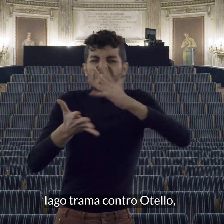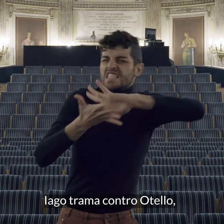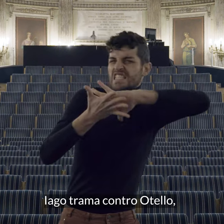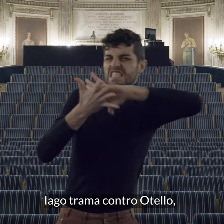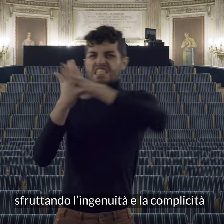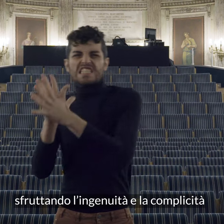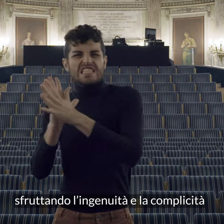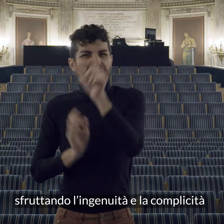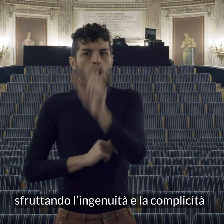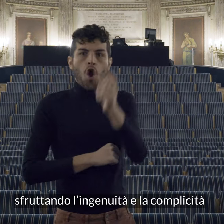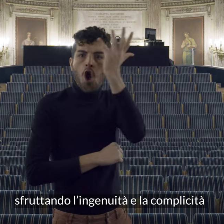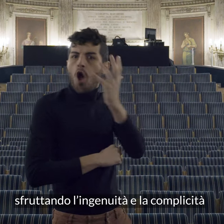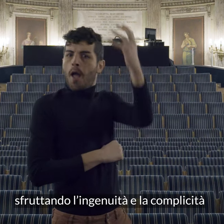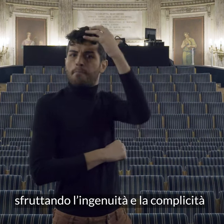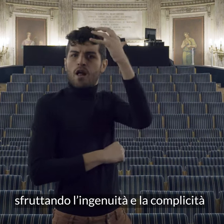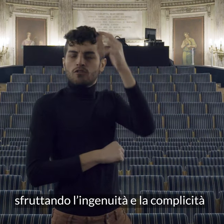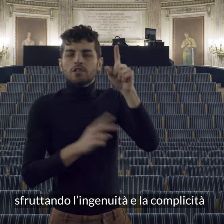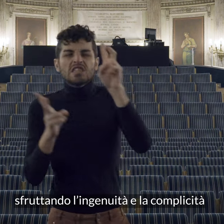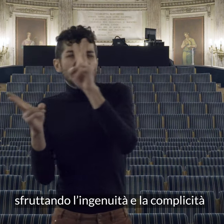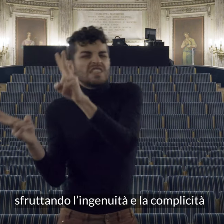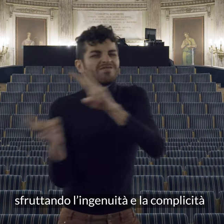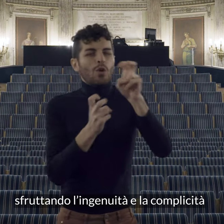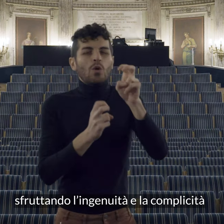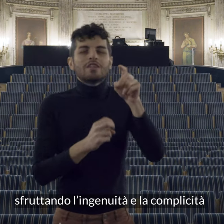sfruttando l'ingenuità e la